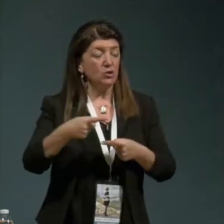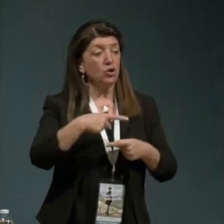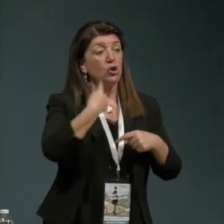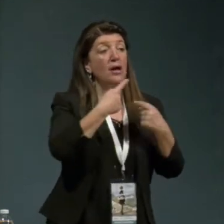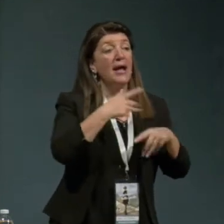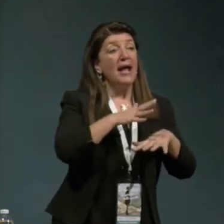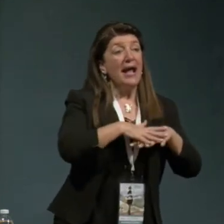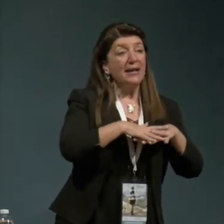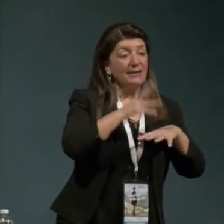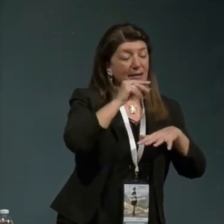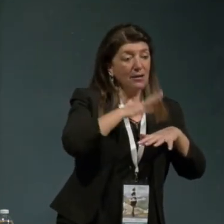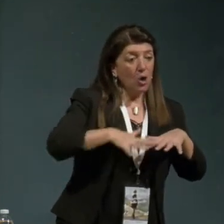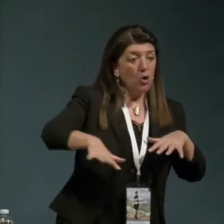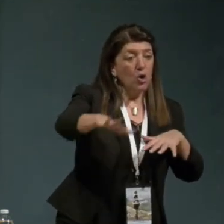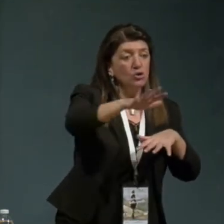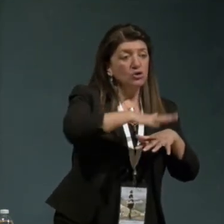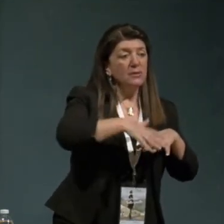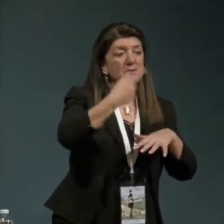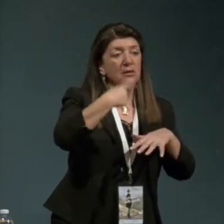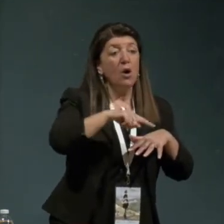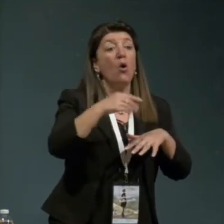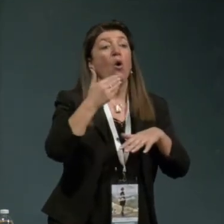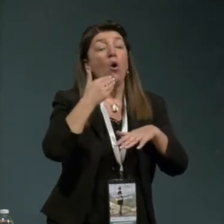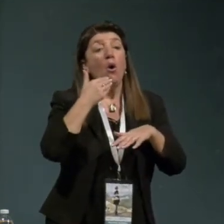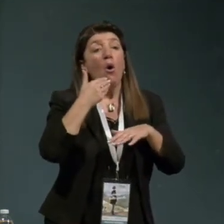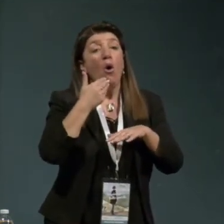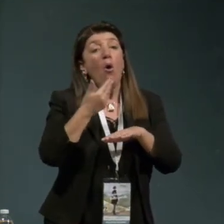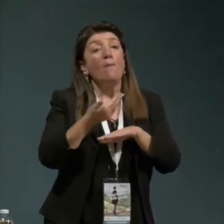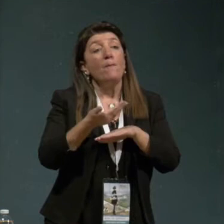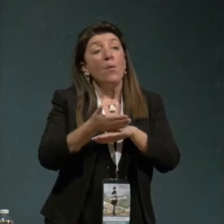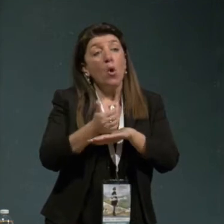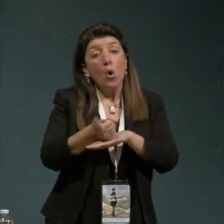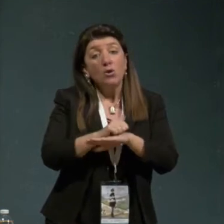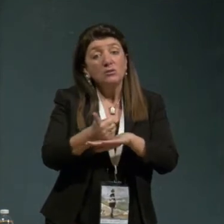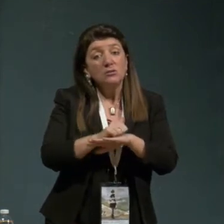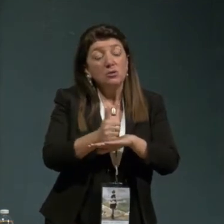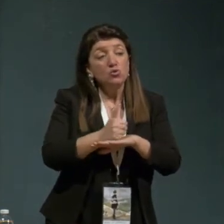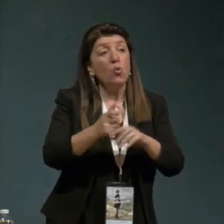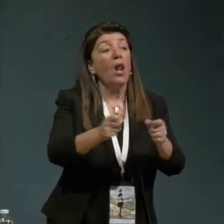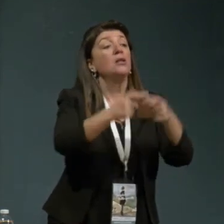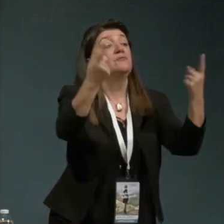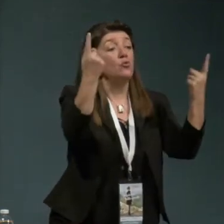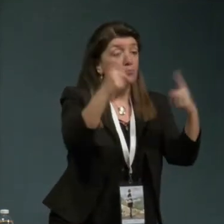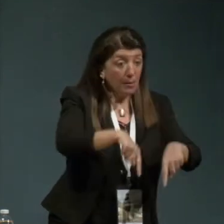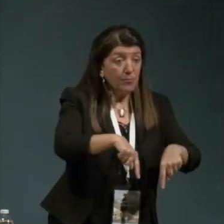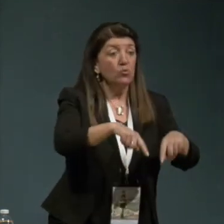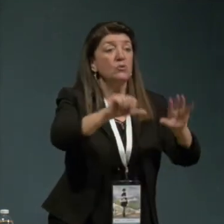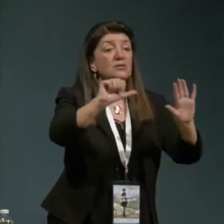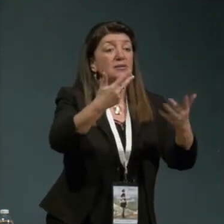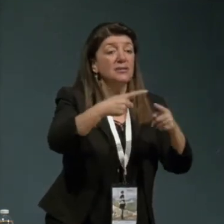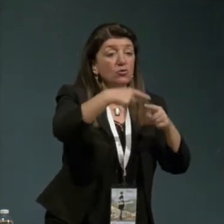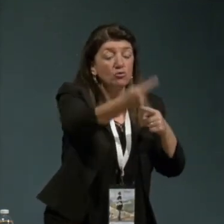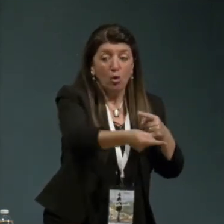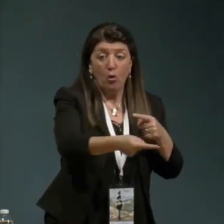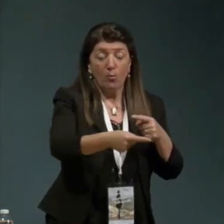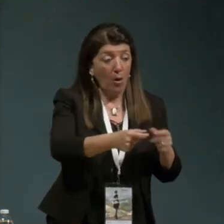'ignoranza sexuale come l'homosexuale si sviluppo dopo 68 tutta una parte